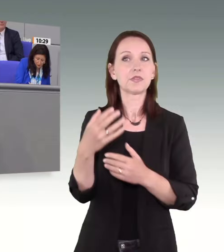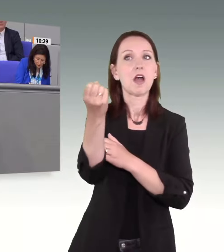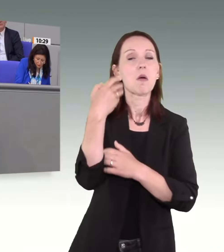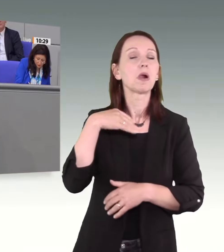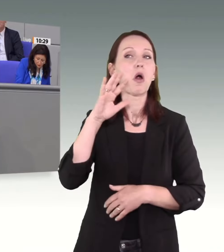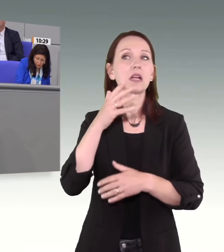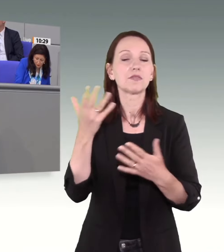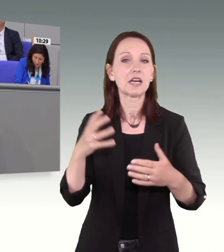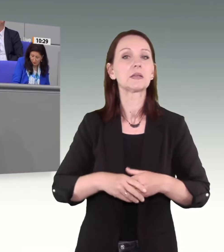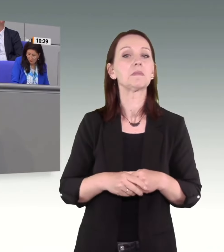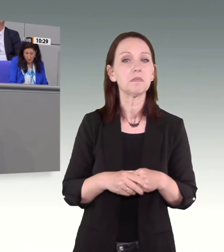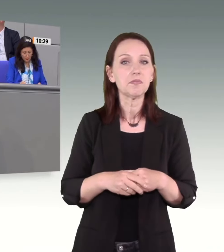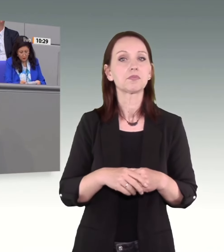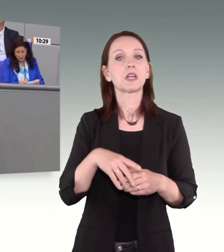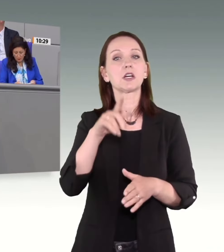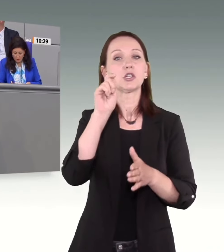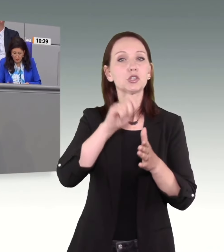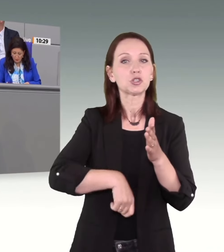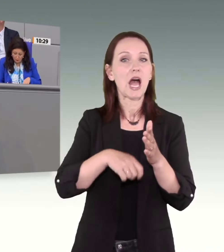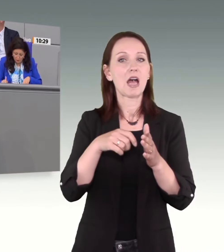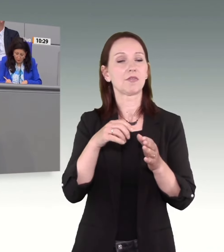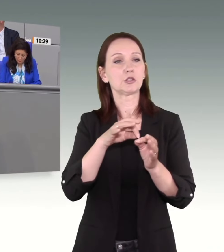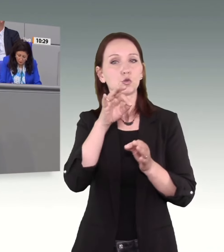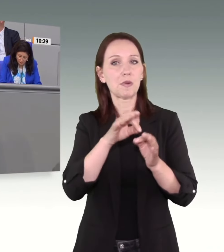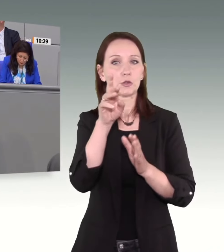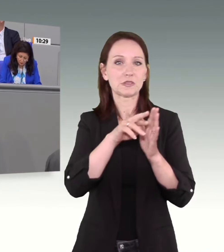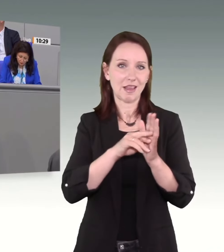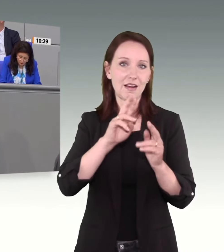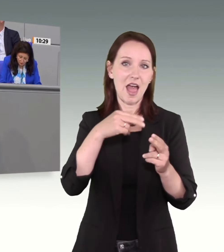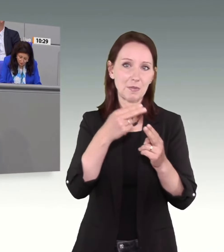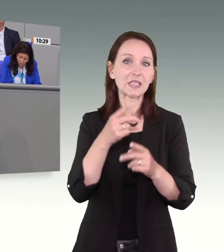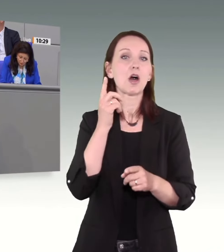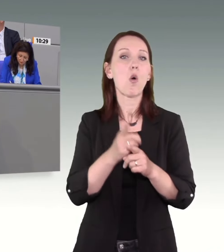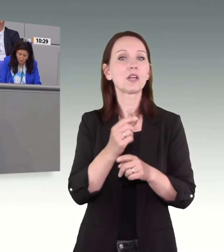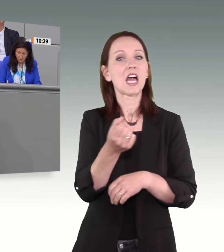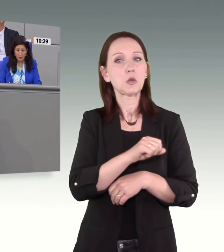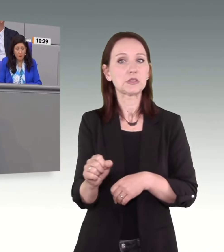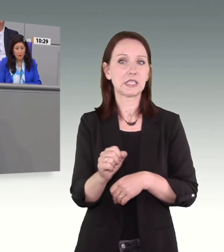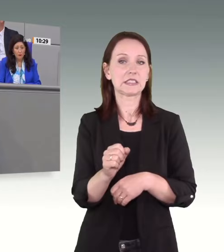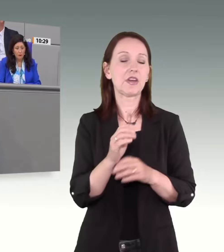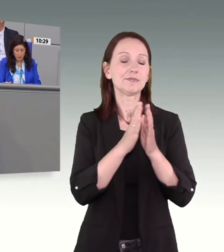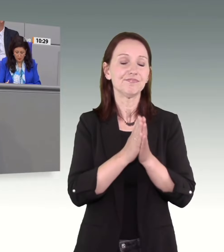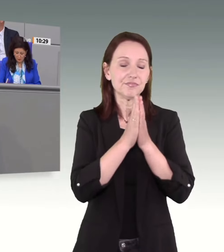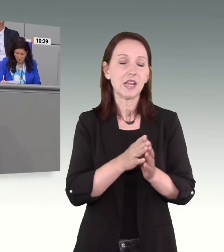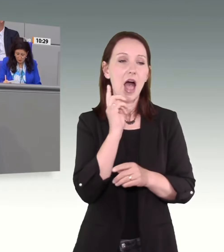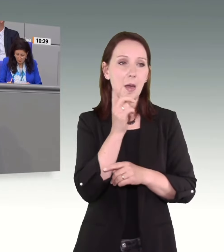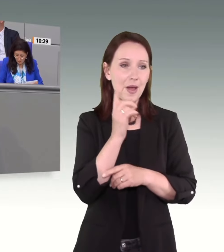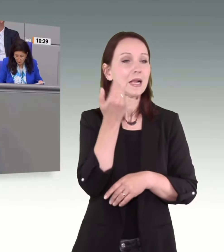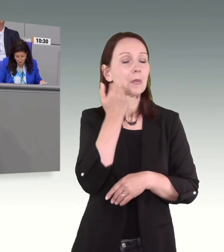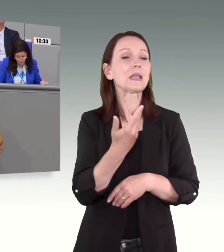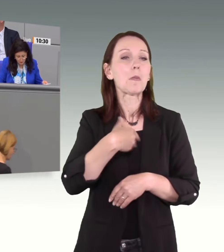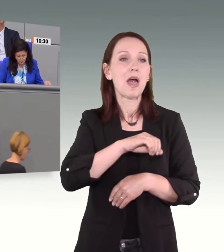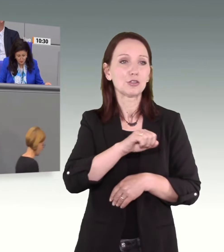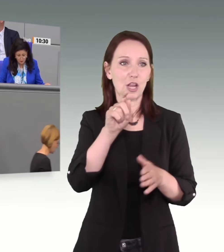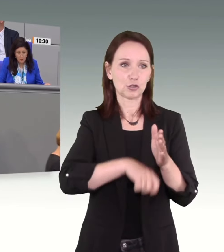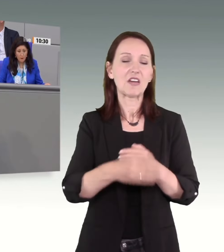der Strafzumessungsregeln und Appelle an die Justiz, doch bitte härter und schneller zu strafen. Meine Damen und Herren, ich rate von